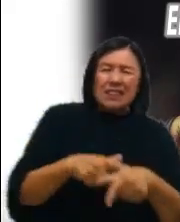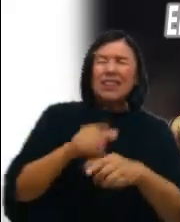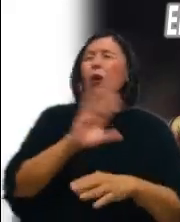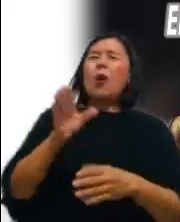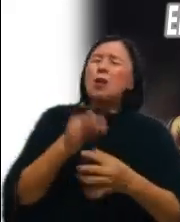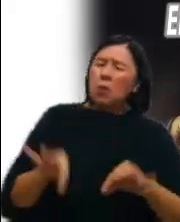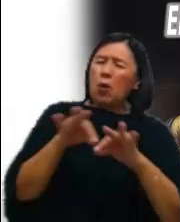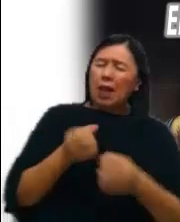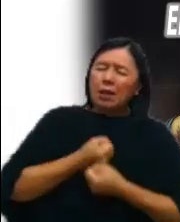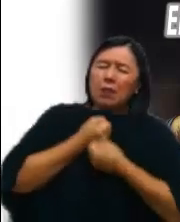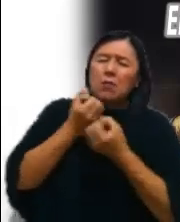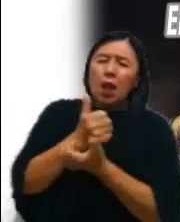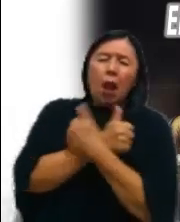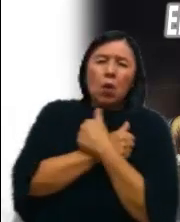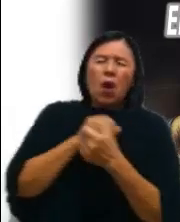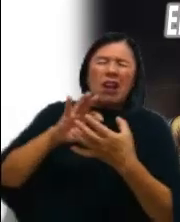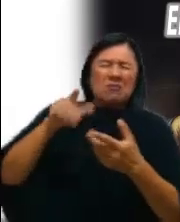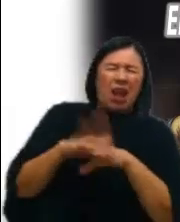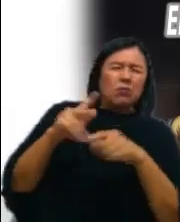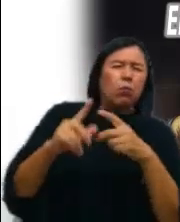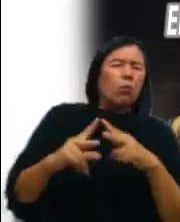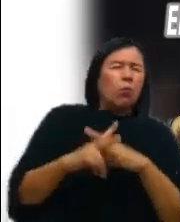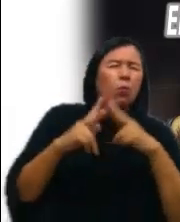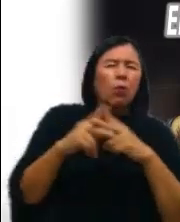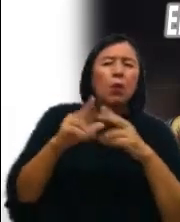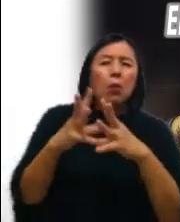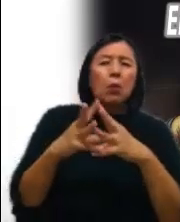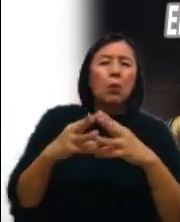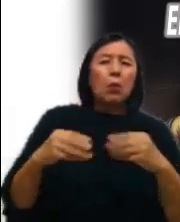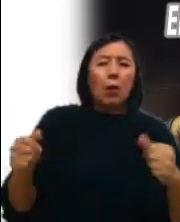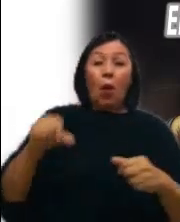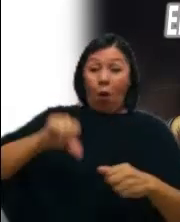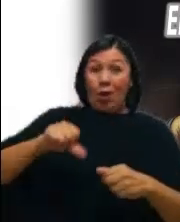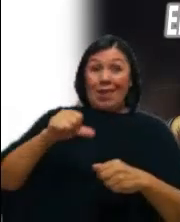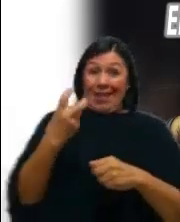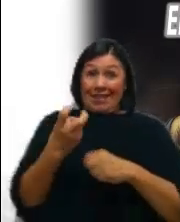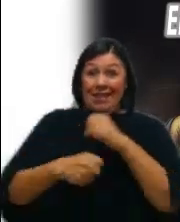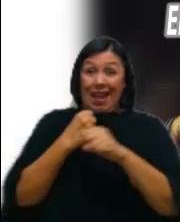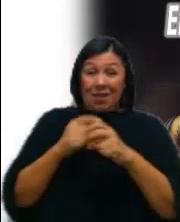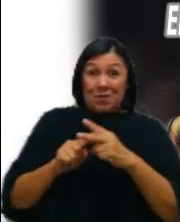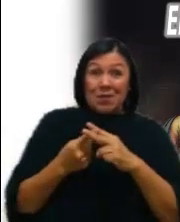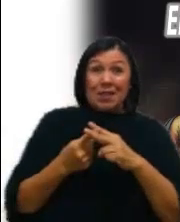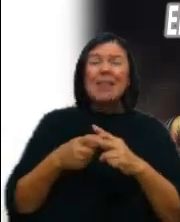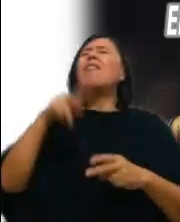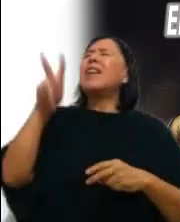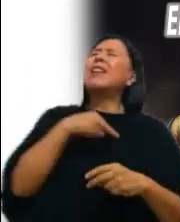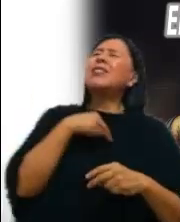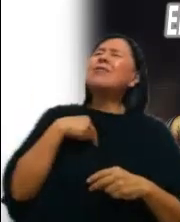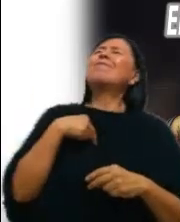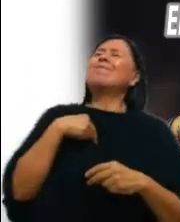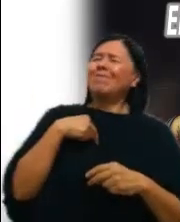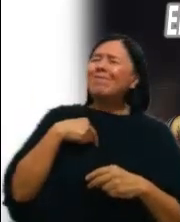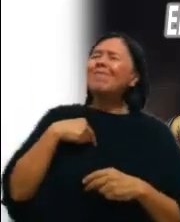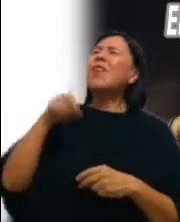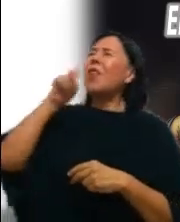Hoy, al inicio del año, renovemos la bendición que nos ofrece Dios nuestro Padre en su Hijo Jesús